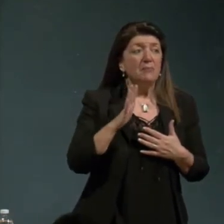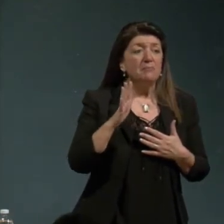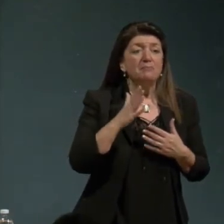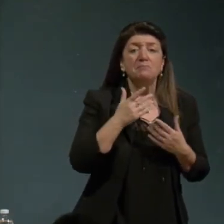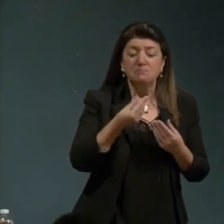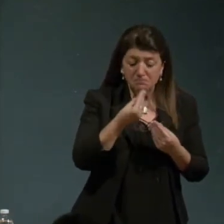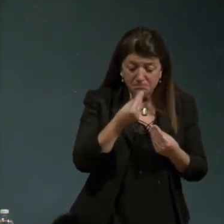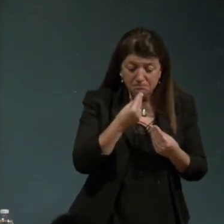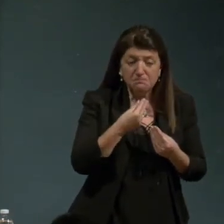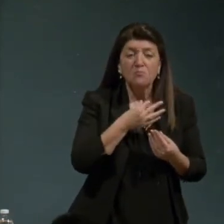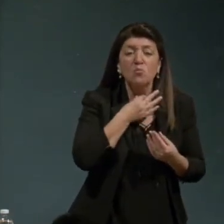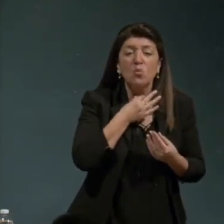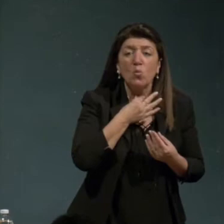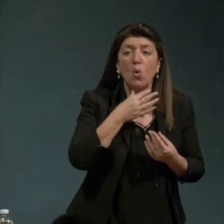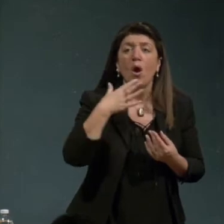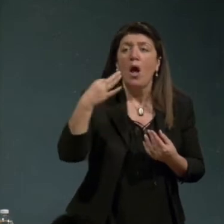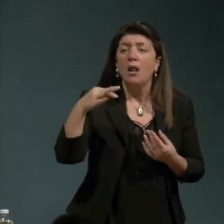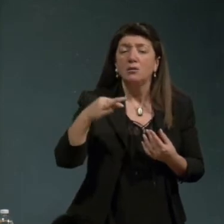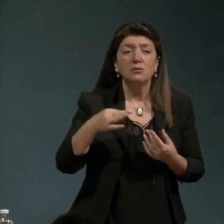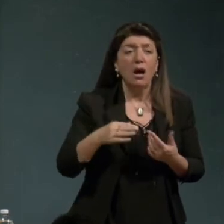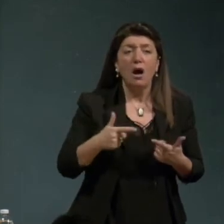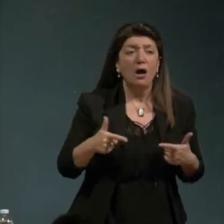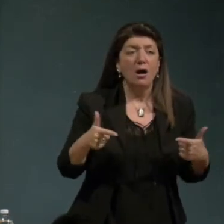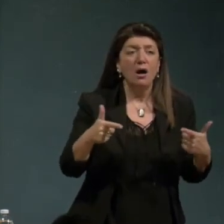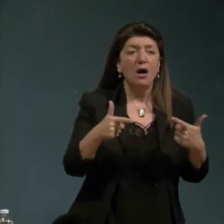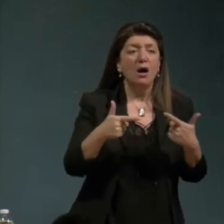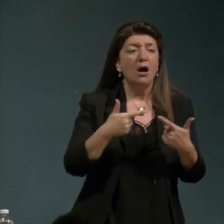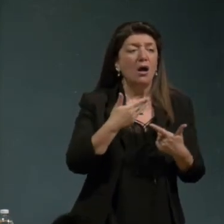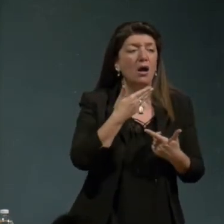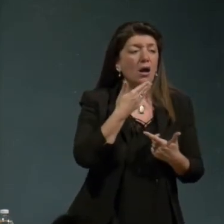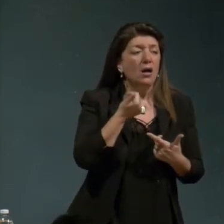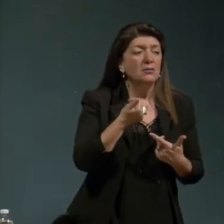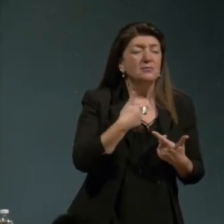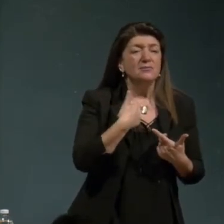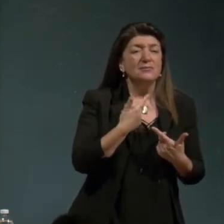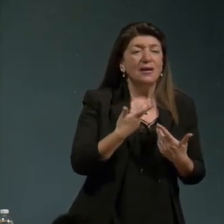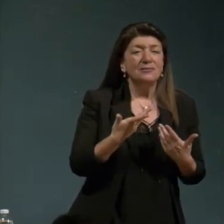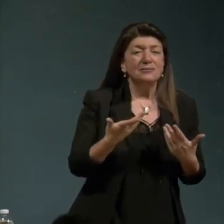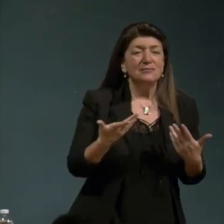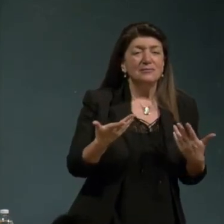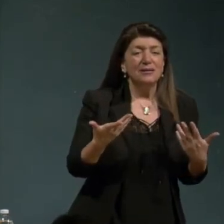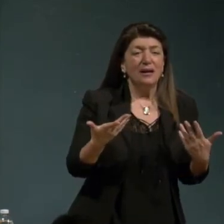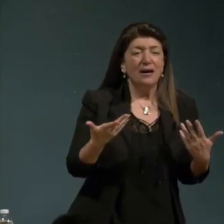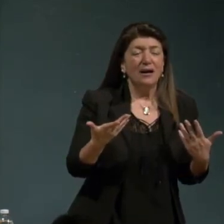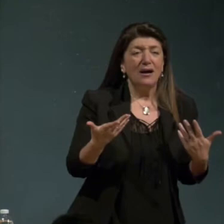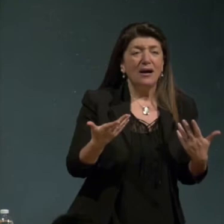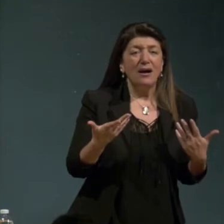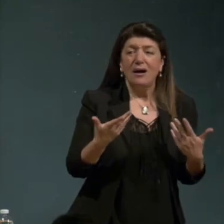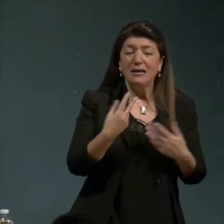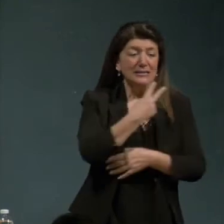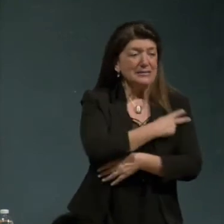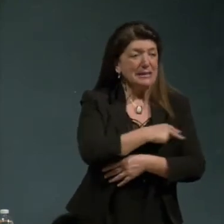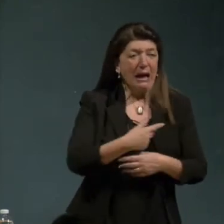senza qualità gastronomica senza qualità di sanità